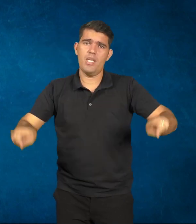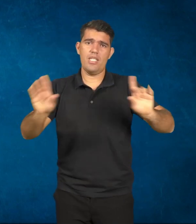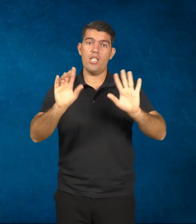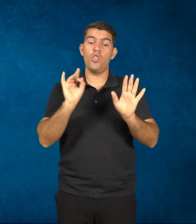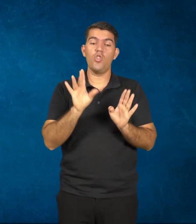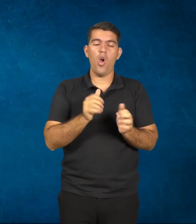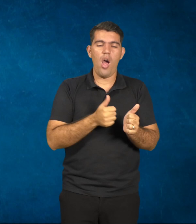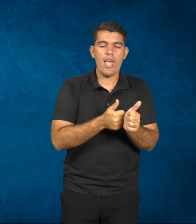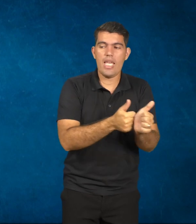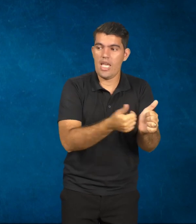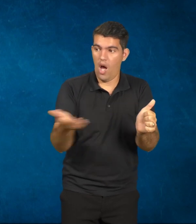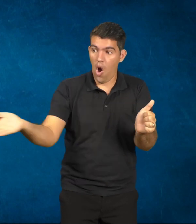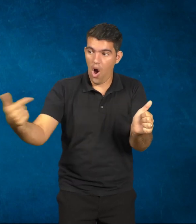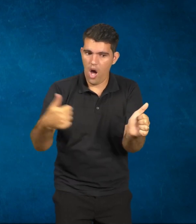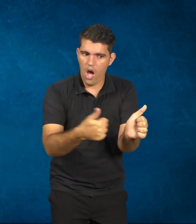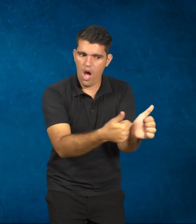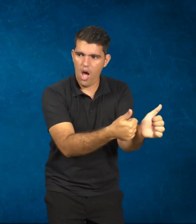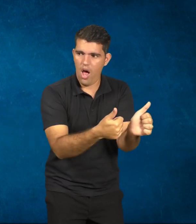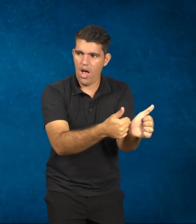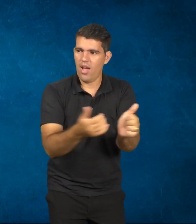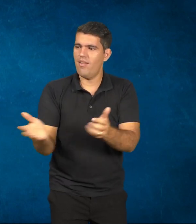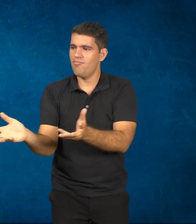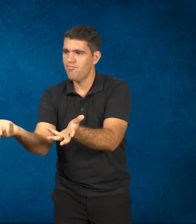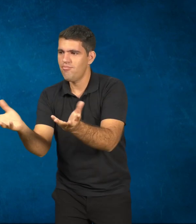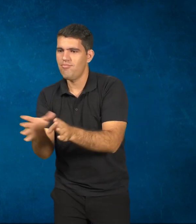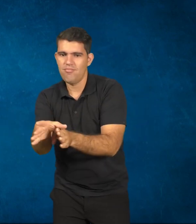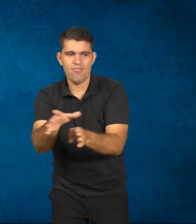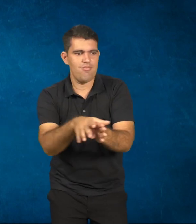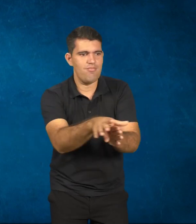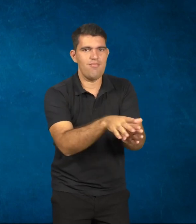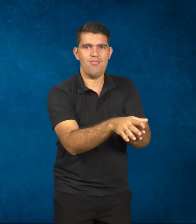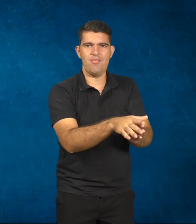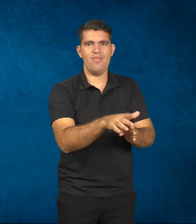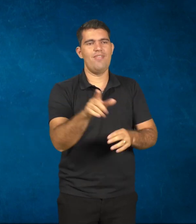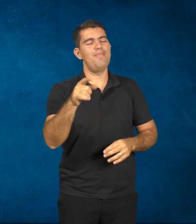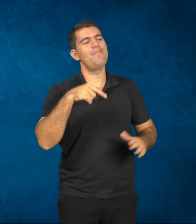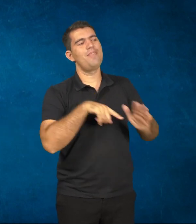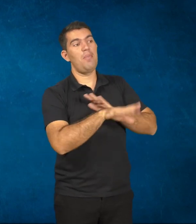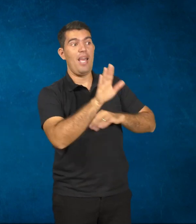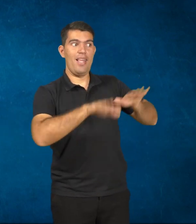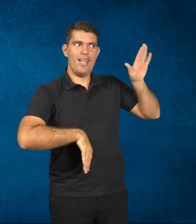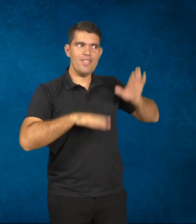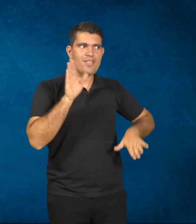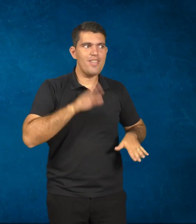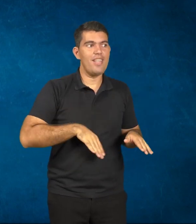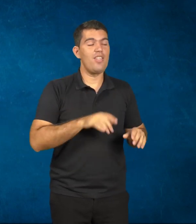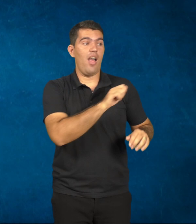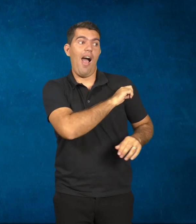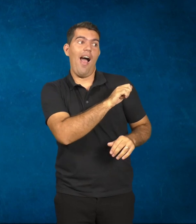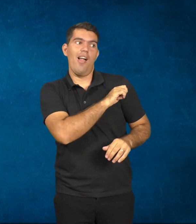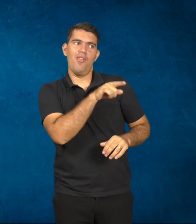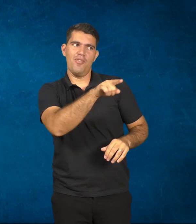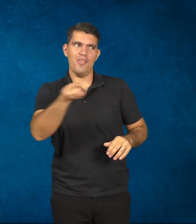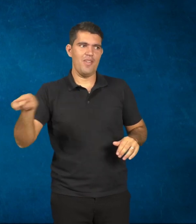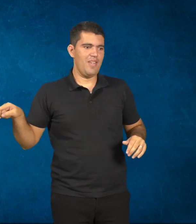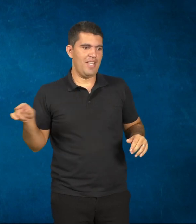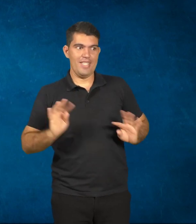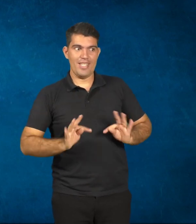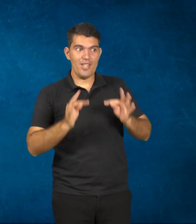começa a ter aquela tecnologia a favor dele. às vezes os alunos passam dos limites com os celulares e os professores também não querem entrar